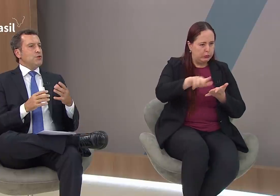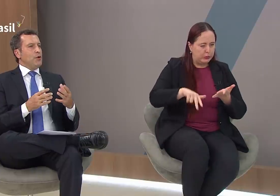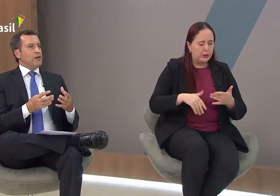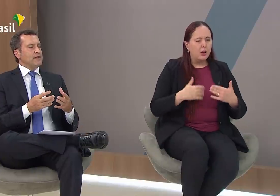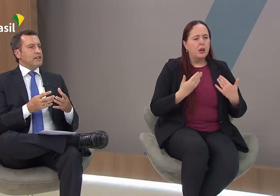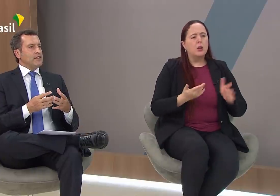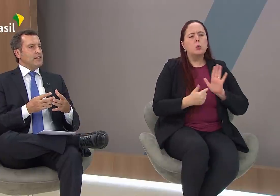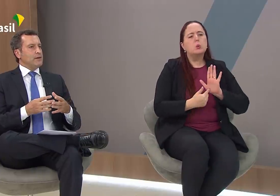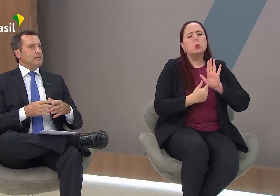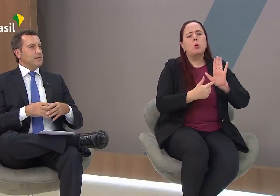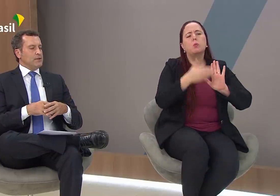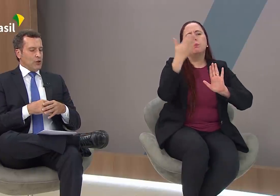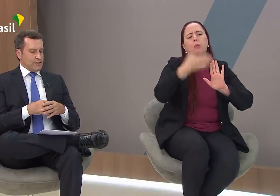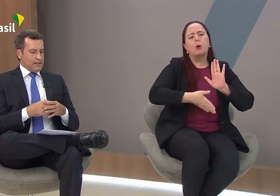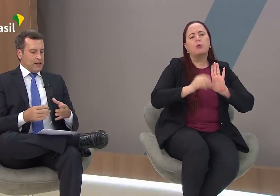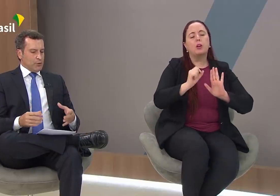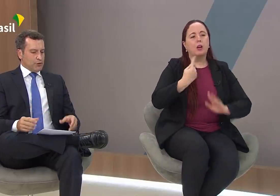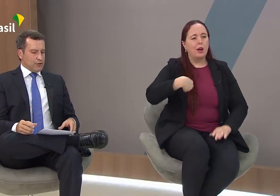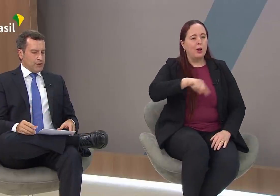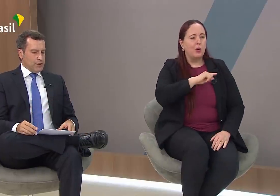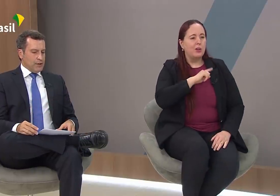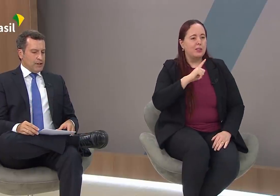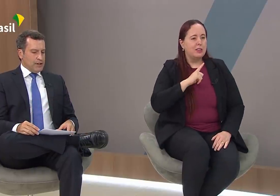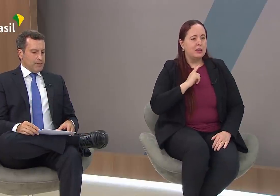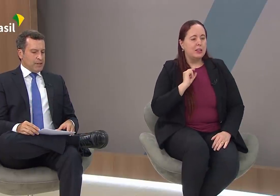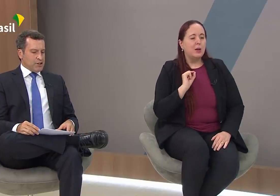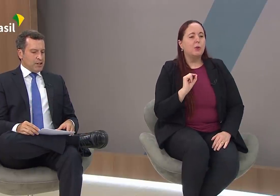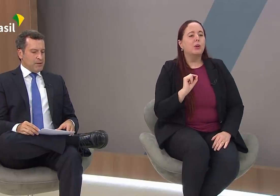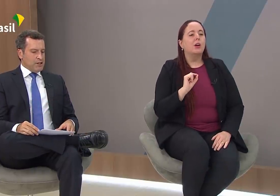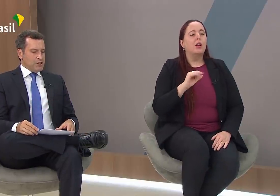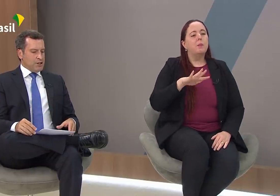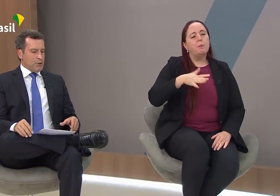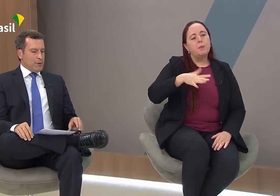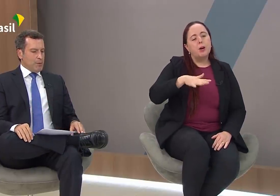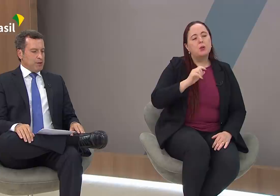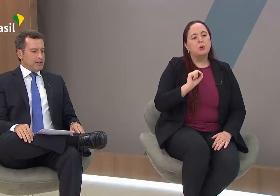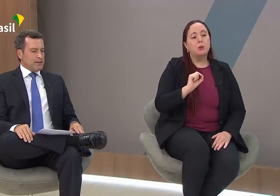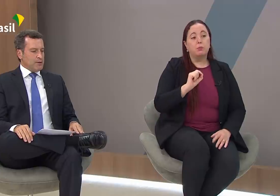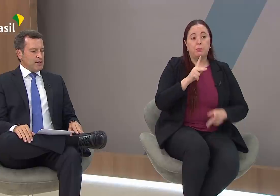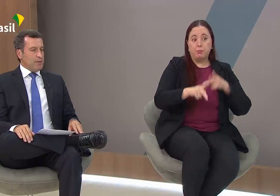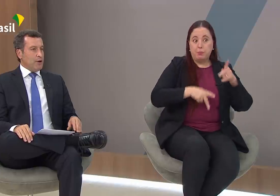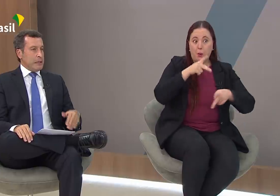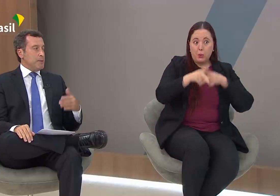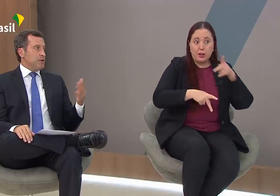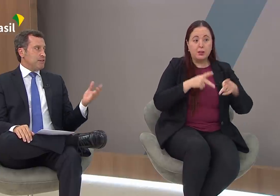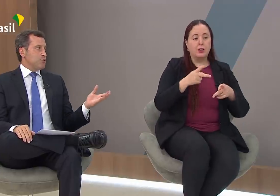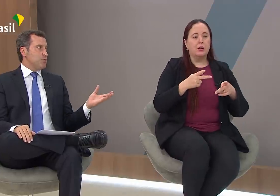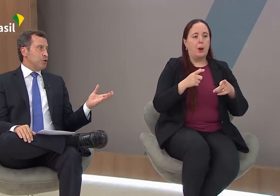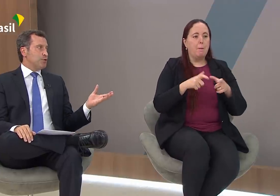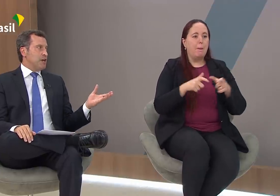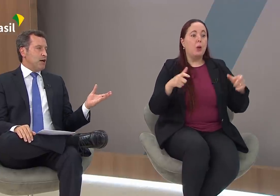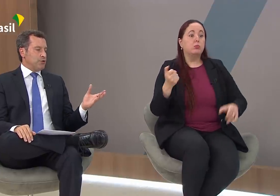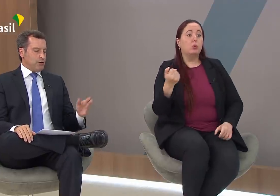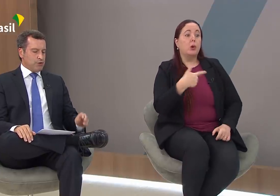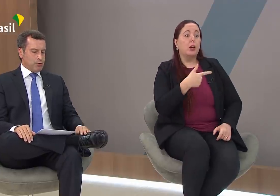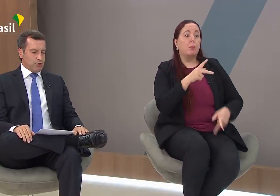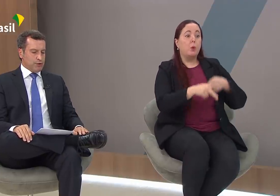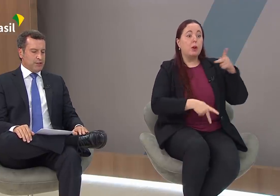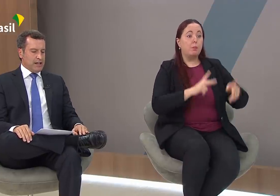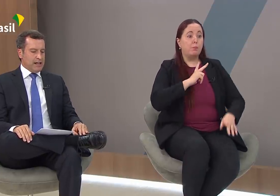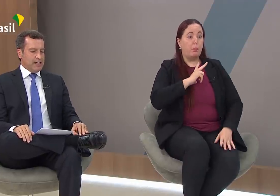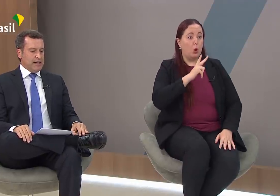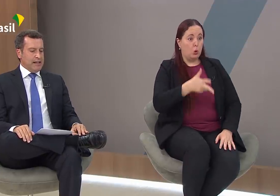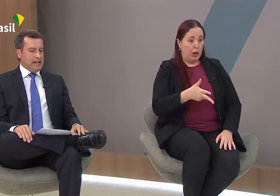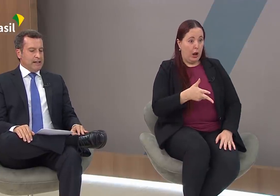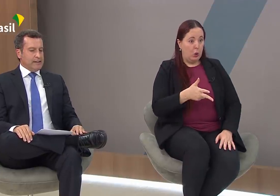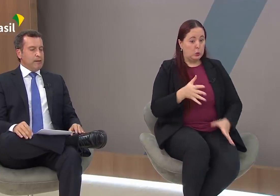Isso mostra que nós temos praticamente uma população que é maior que a população de Portugal, se nós vamos